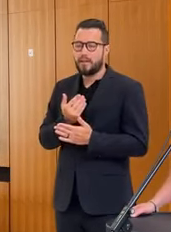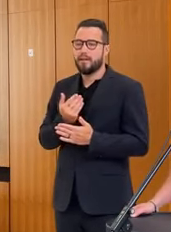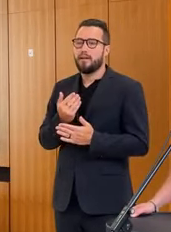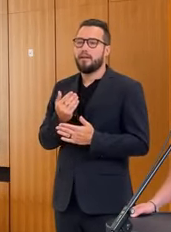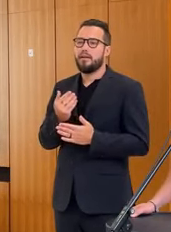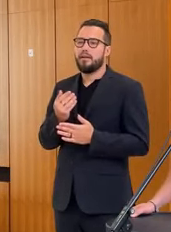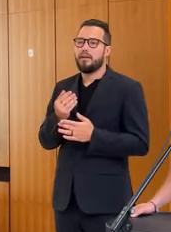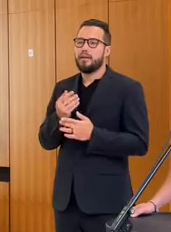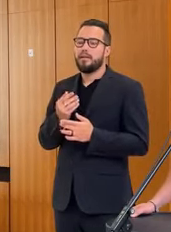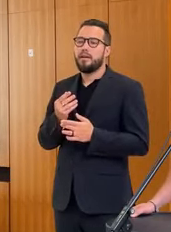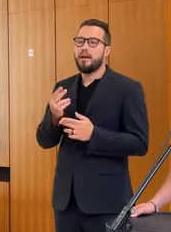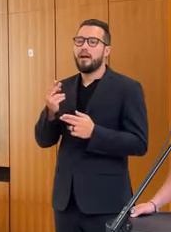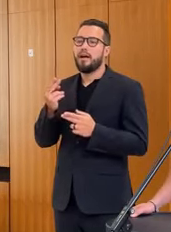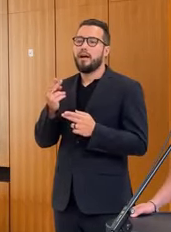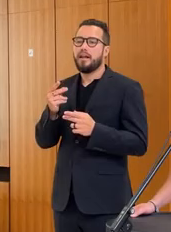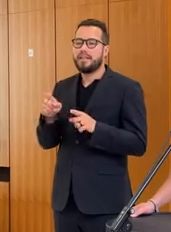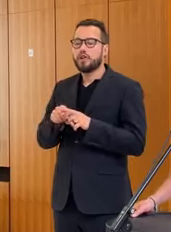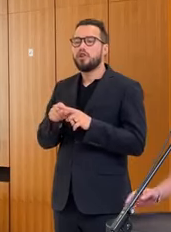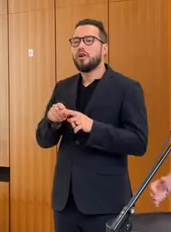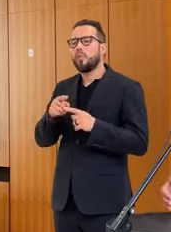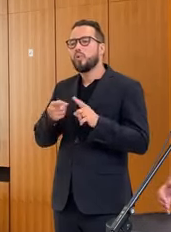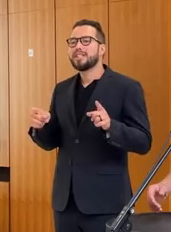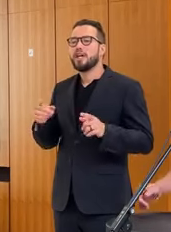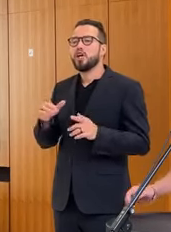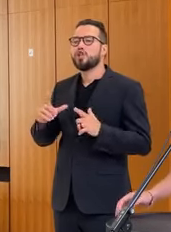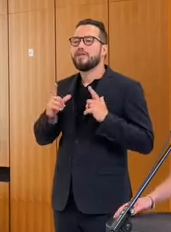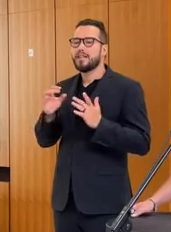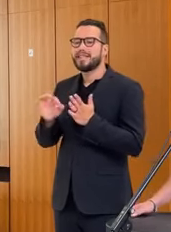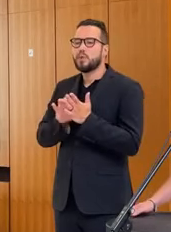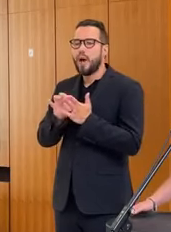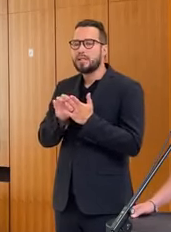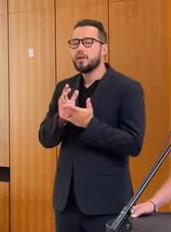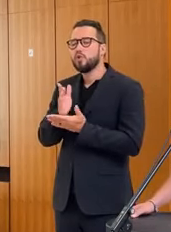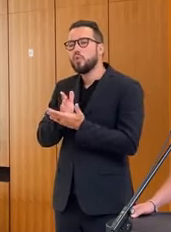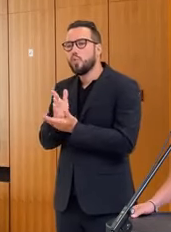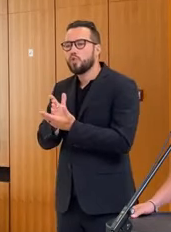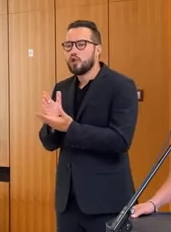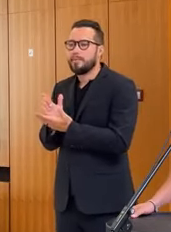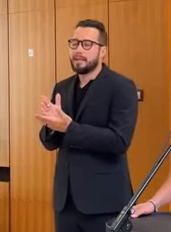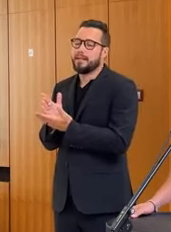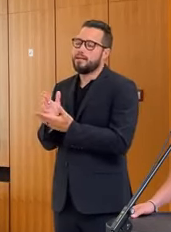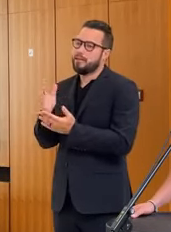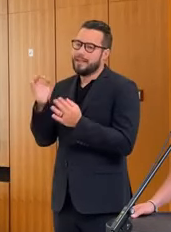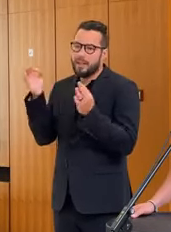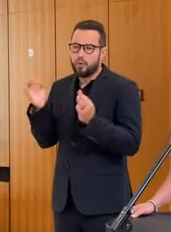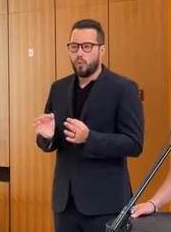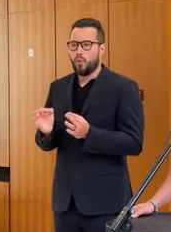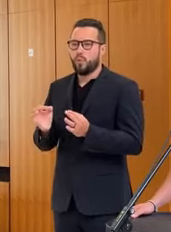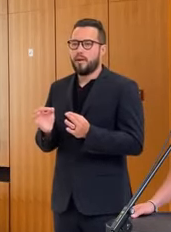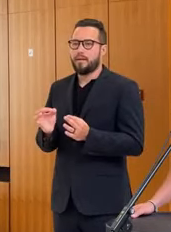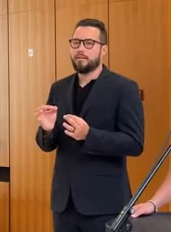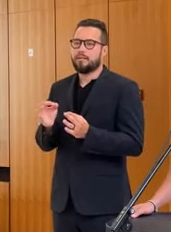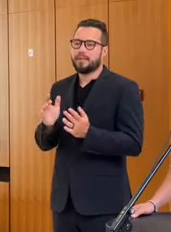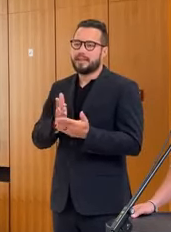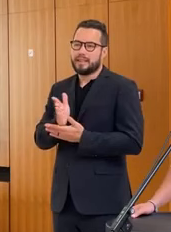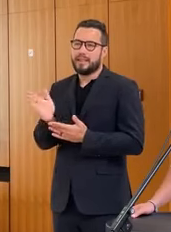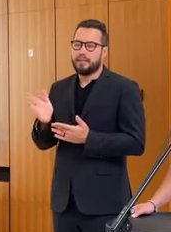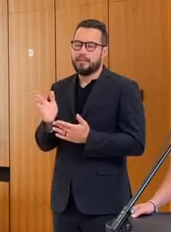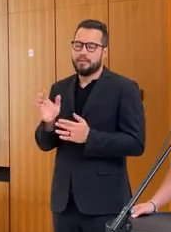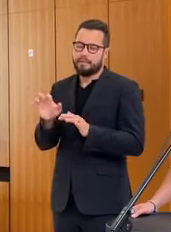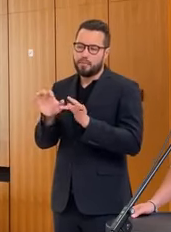situácií, na ktoré čaká veľmi veľa občanov, aby boli jednoduché tie služby v podobe tých životných situácií, na ktorých sa v pláne obnovy